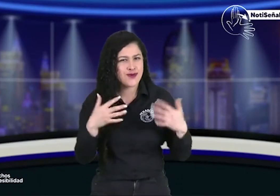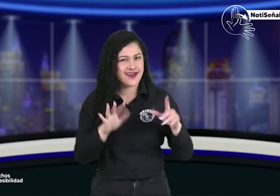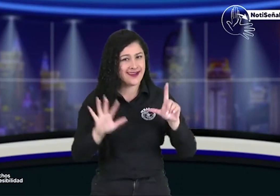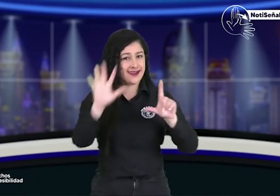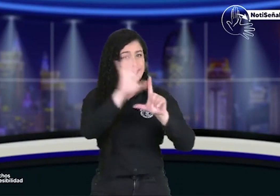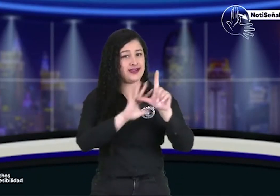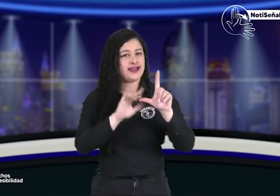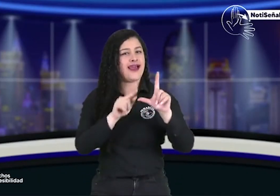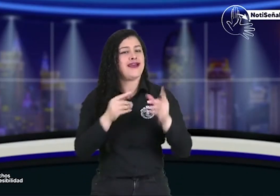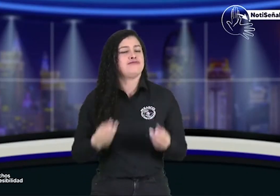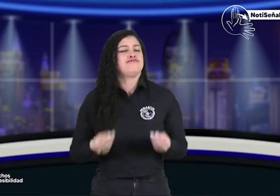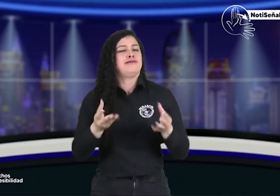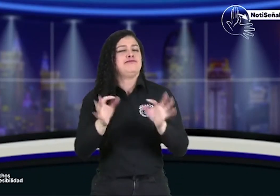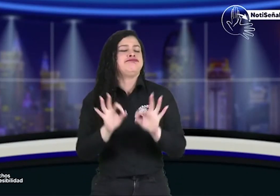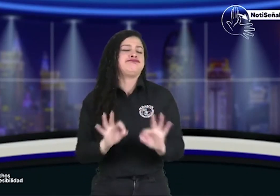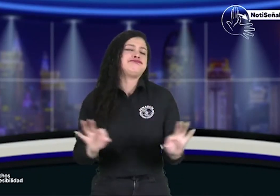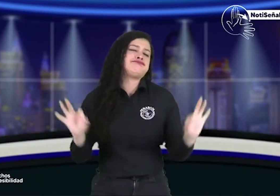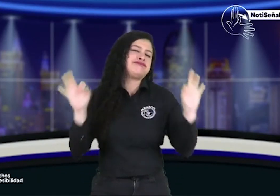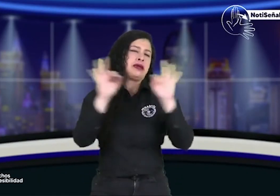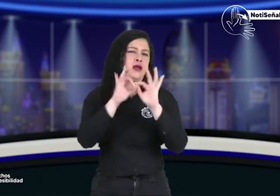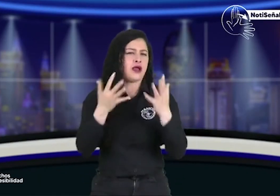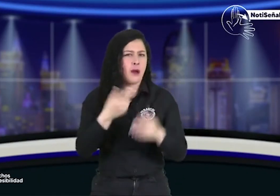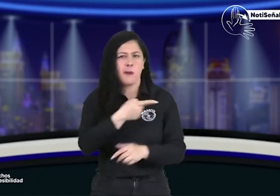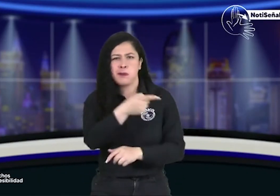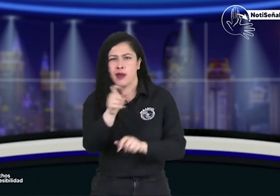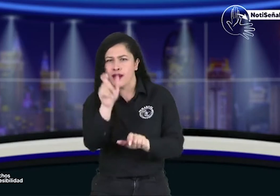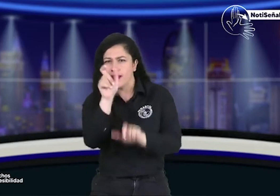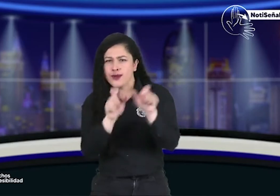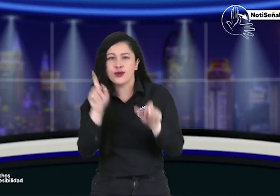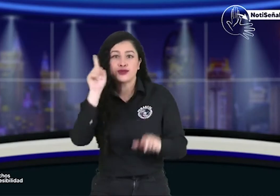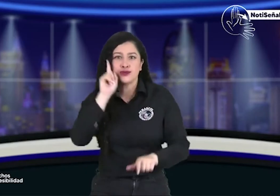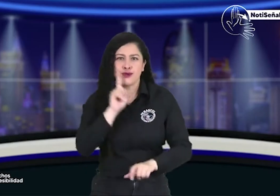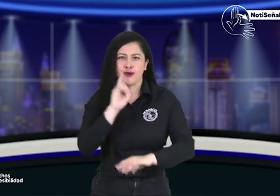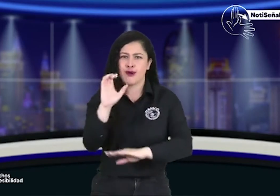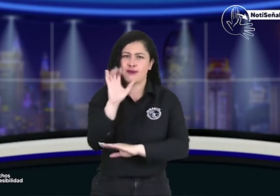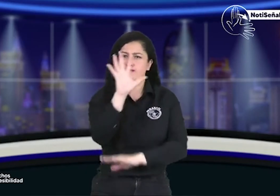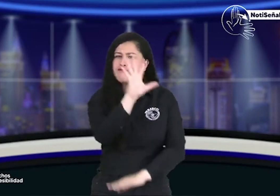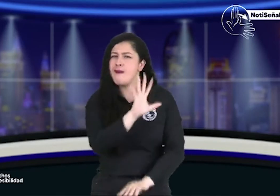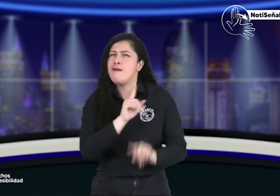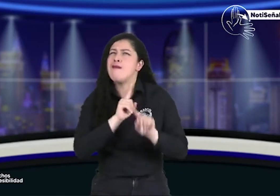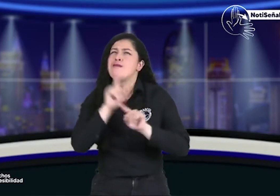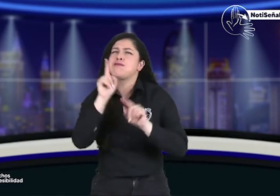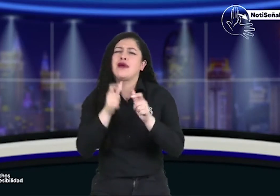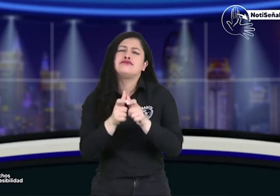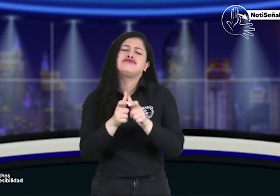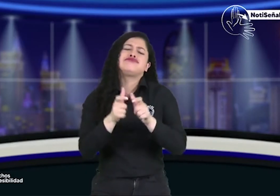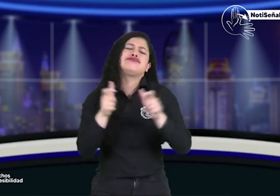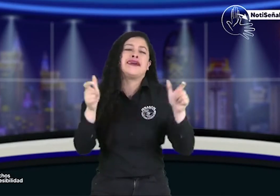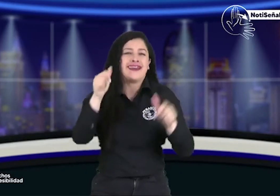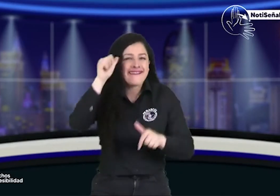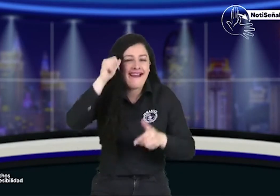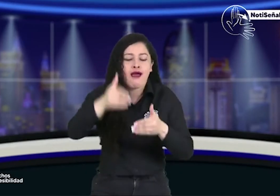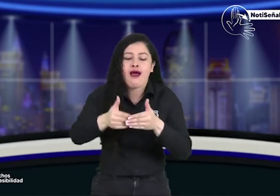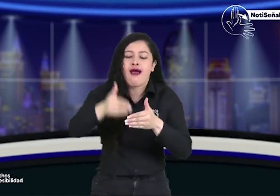como vimos en esa información es de gran importancia las personas sordas de Colombia